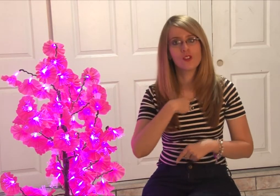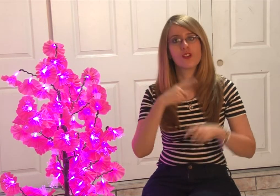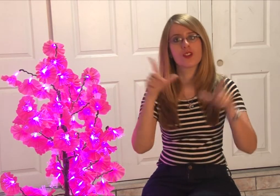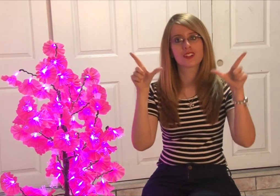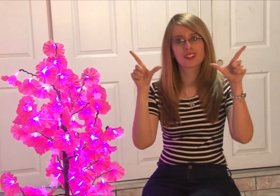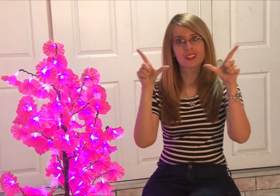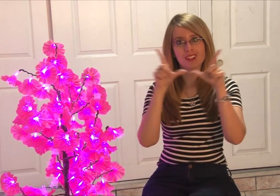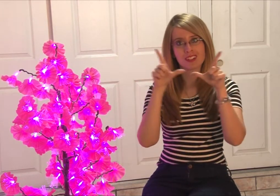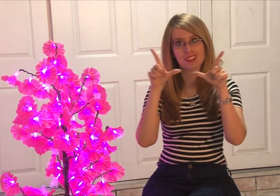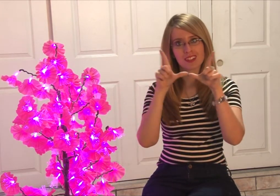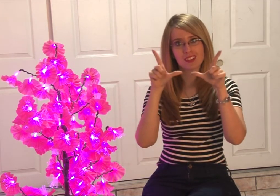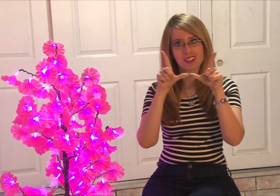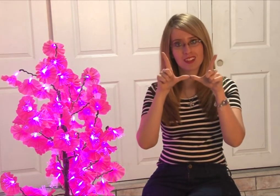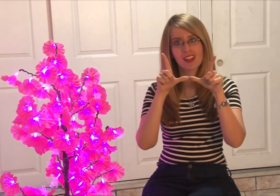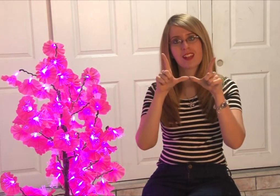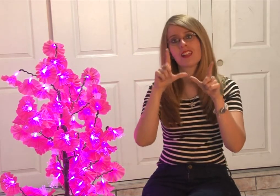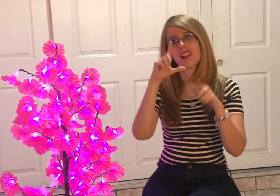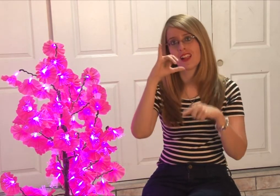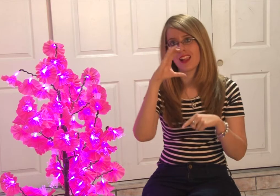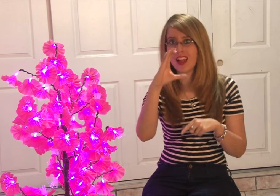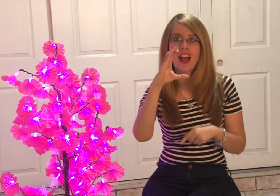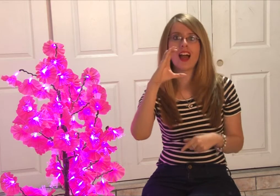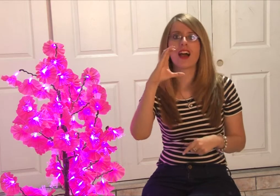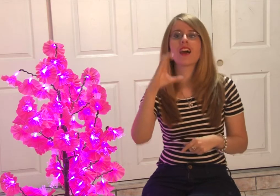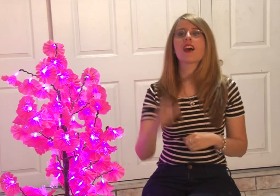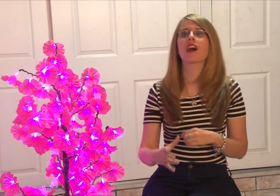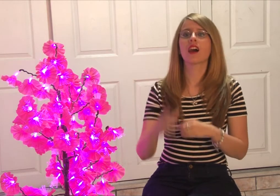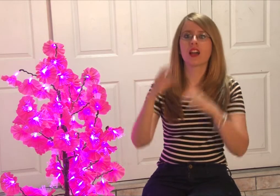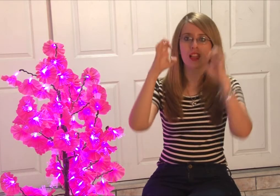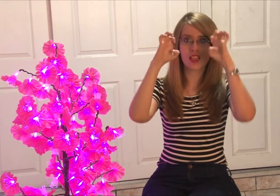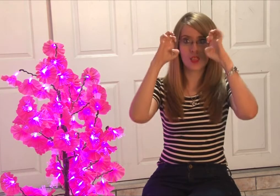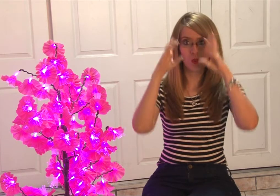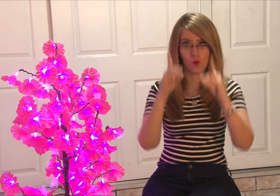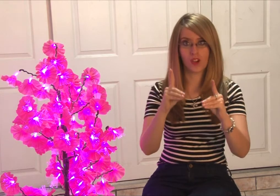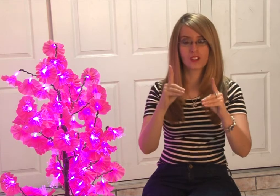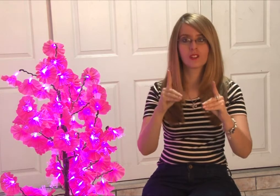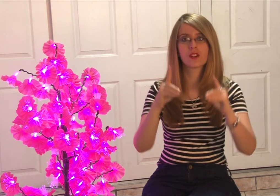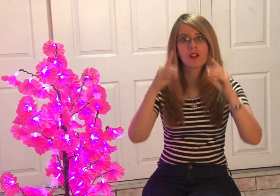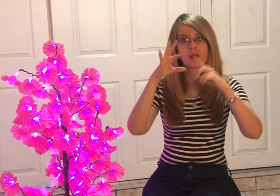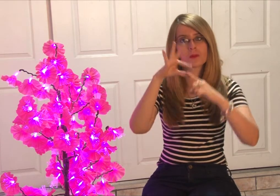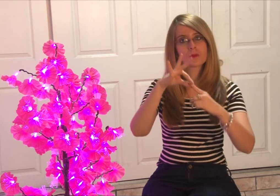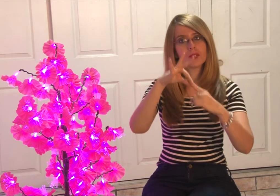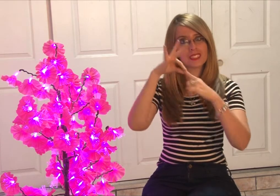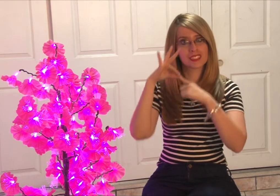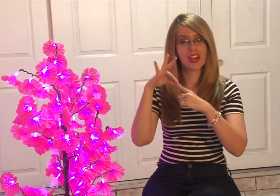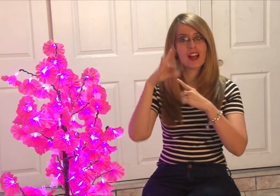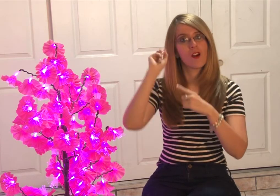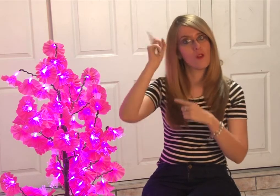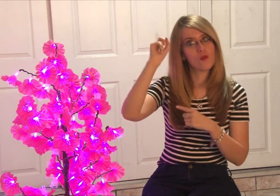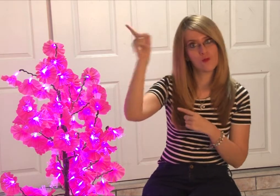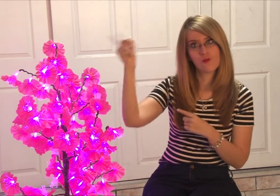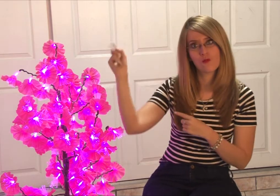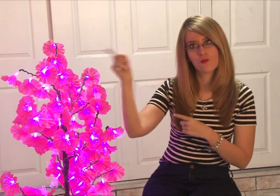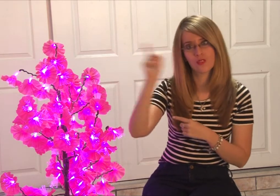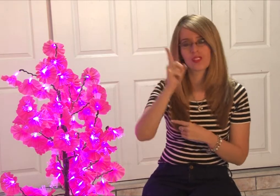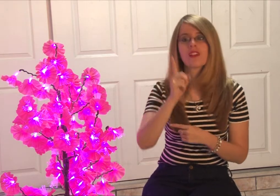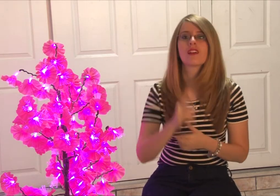Yo soy licenciada en Ciencias de la Educación, especialidad en